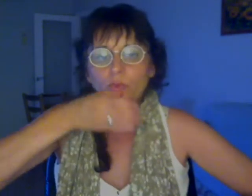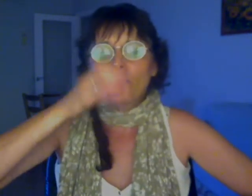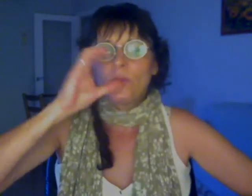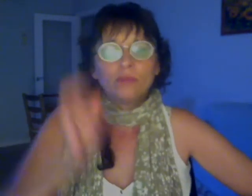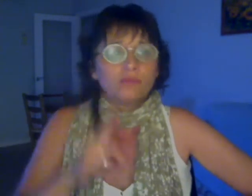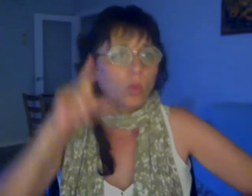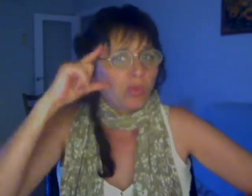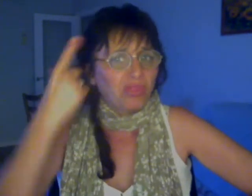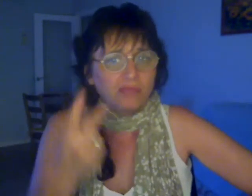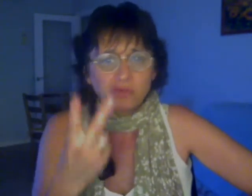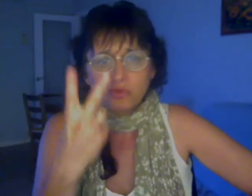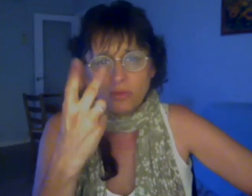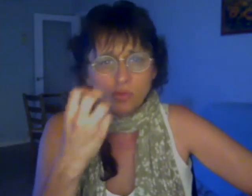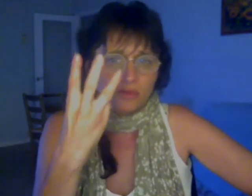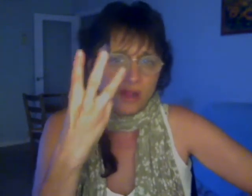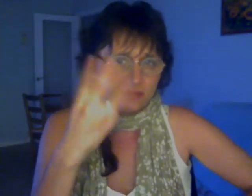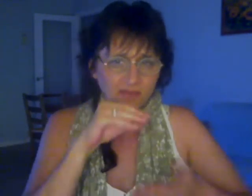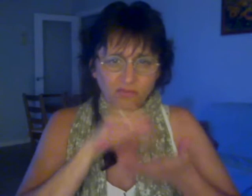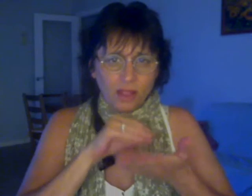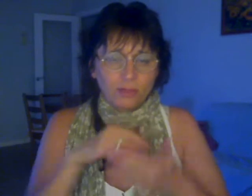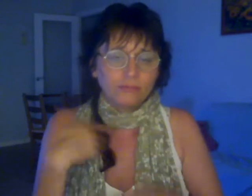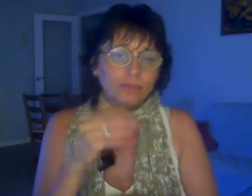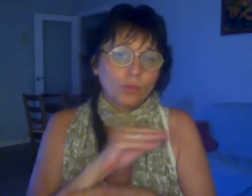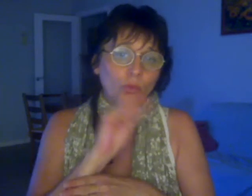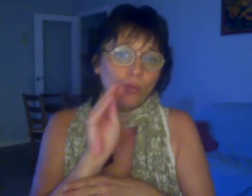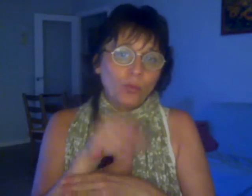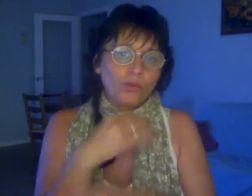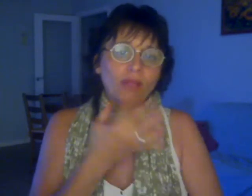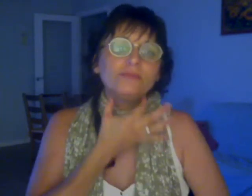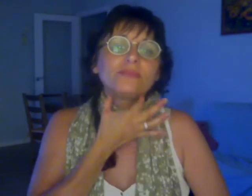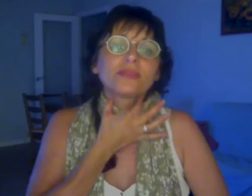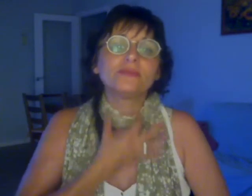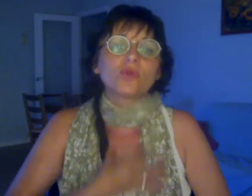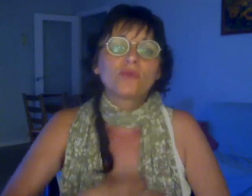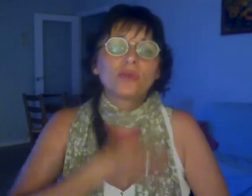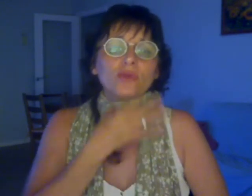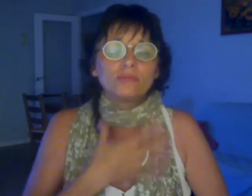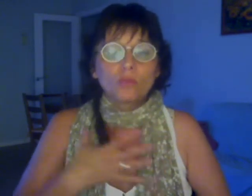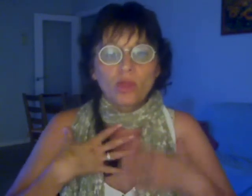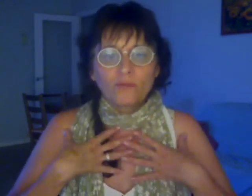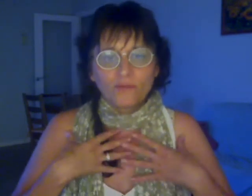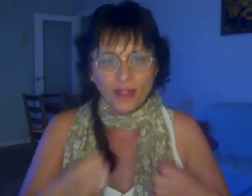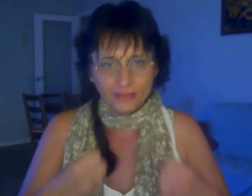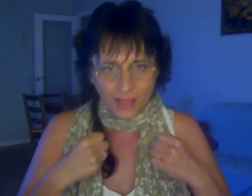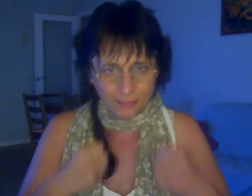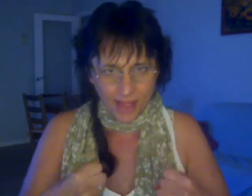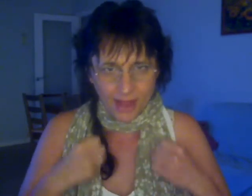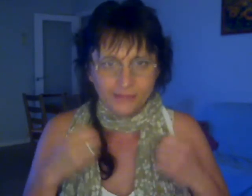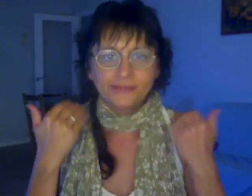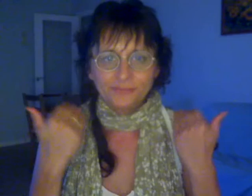grande Además, recuerden que el sábado tienen hasta alcance los premios de la apuesta hípica Ya saben que pueden validar sus apuestas tanto para la Quinduple Plus